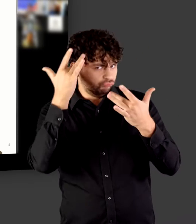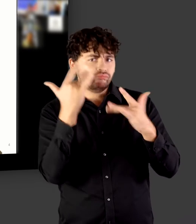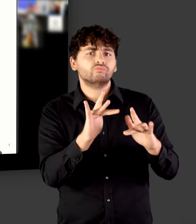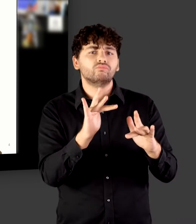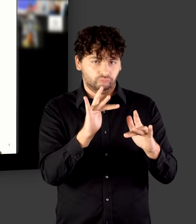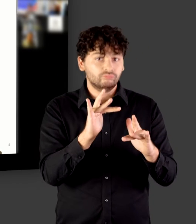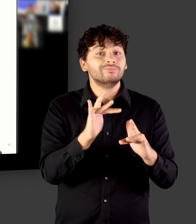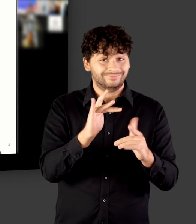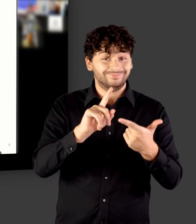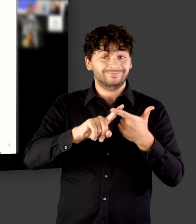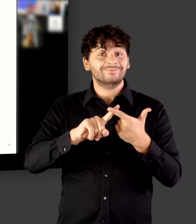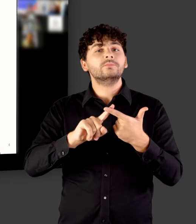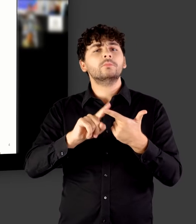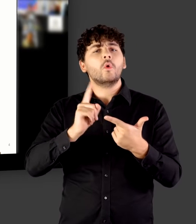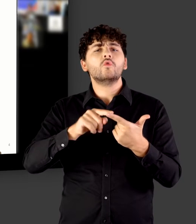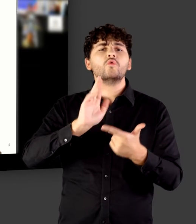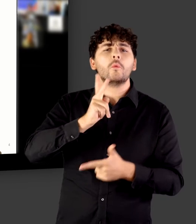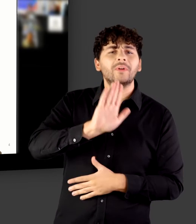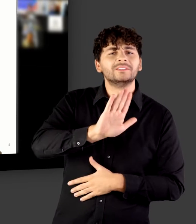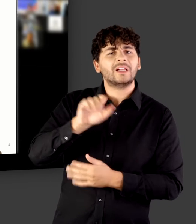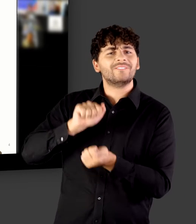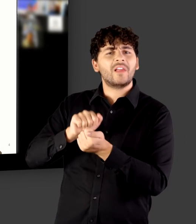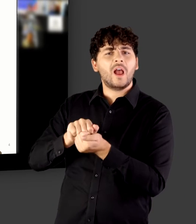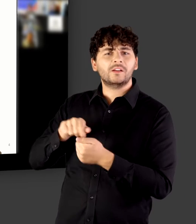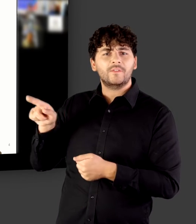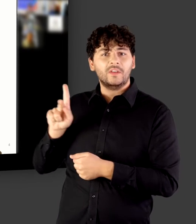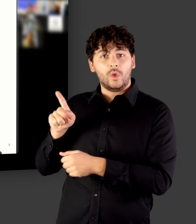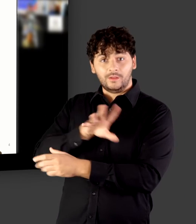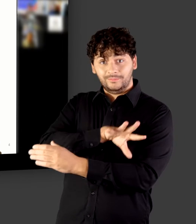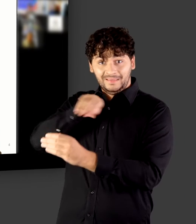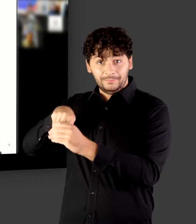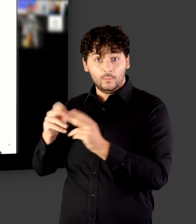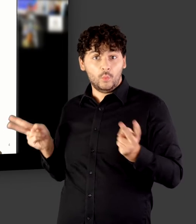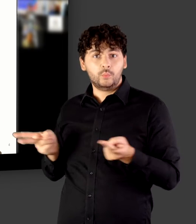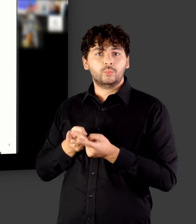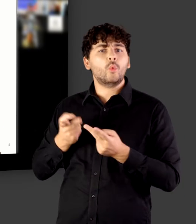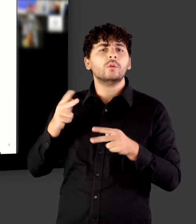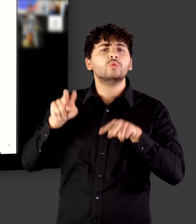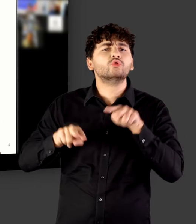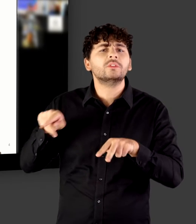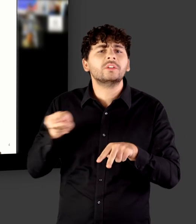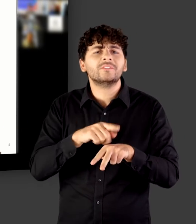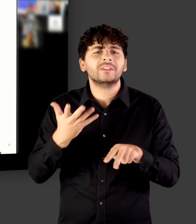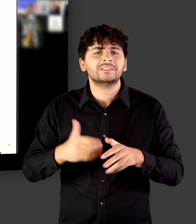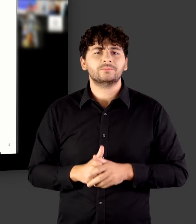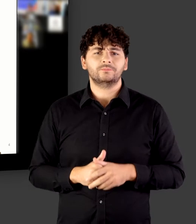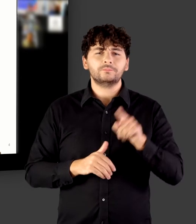kann oder sollte eigentlich mit der Verlagsversion inhaltlich gleich sein, unterscheidet sich dann aber durch die Formatierung,